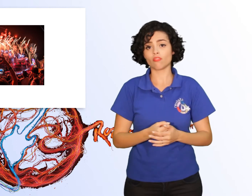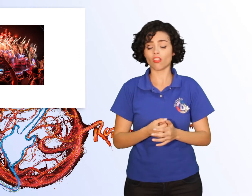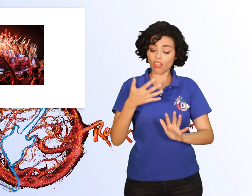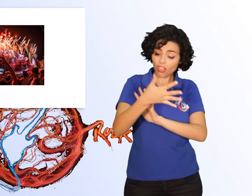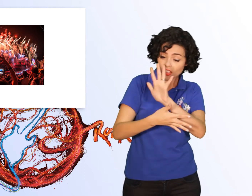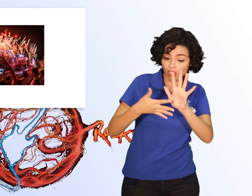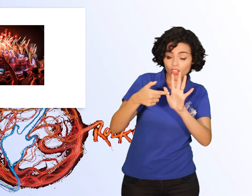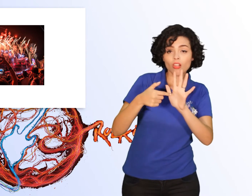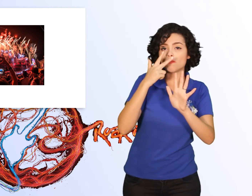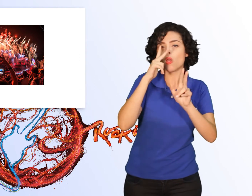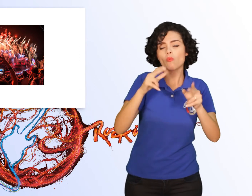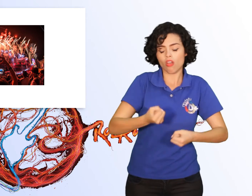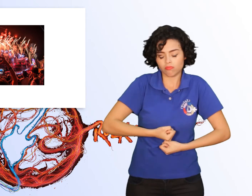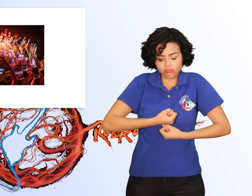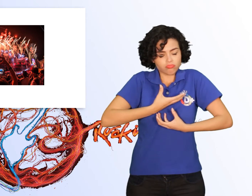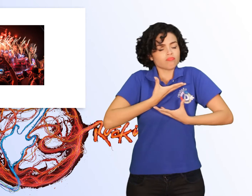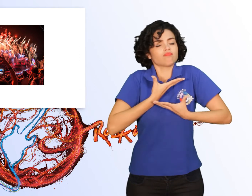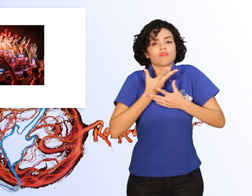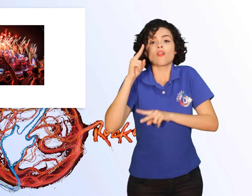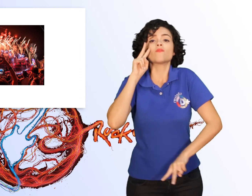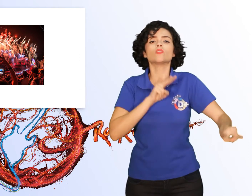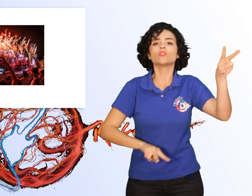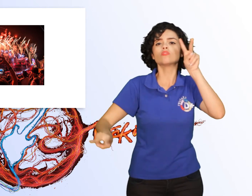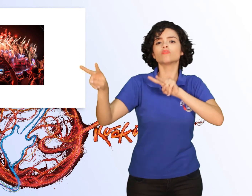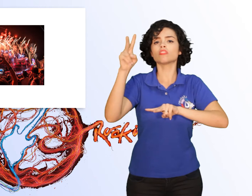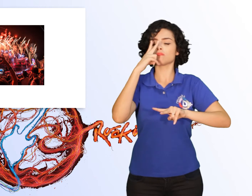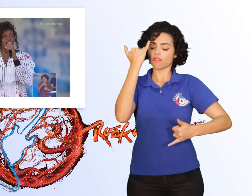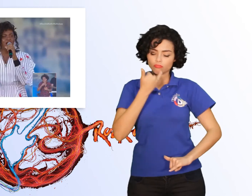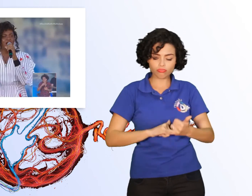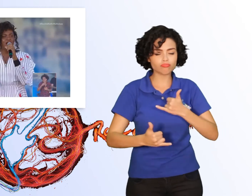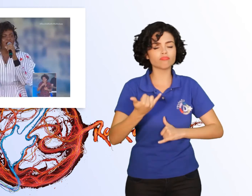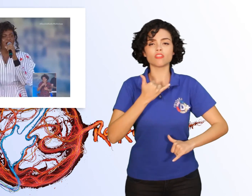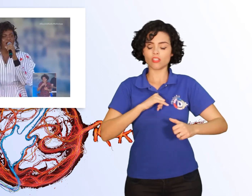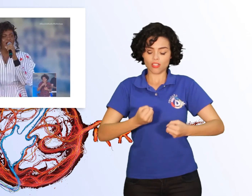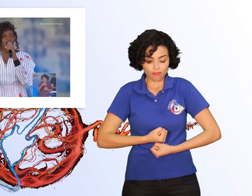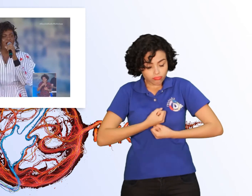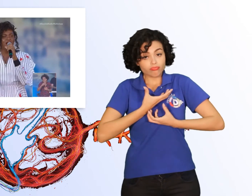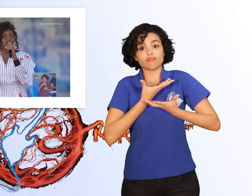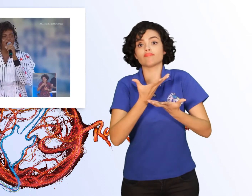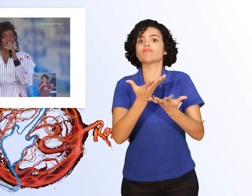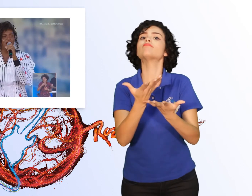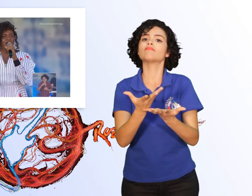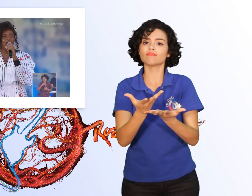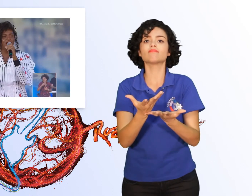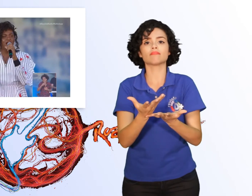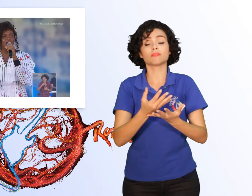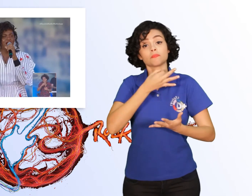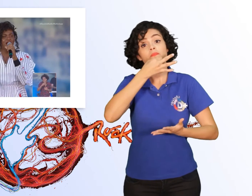como se fosse uma poesia visual. Ela passa uma energia que se transmite pelo nosso corpo, afirma